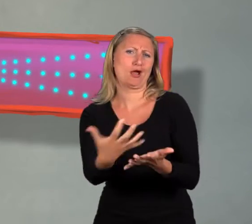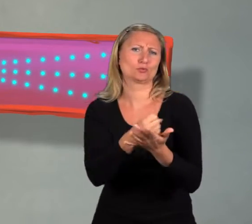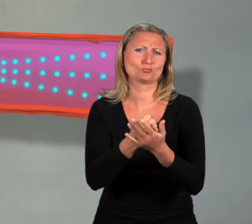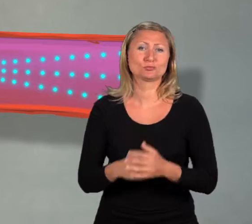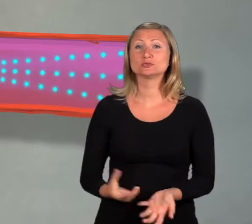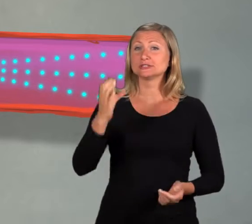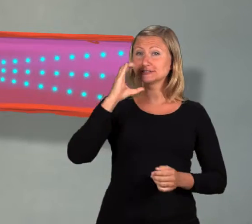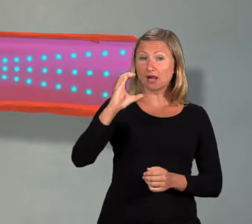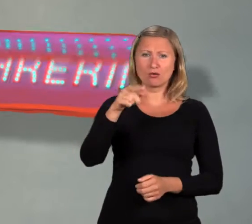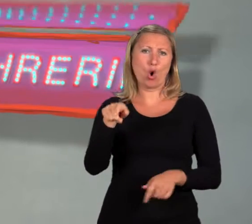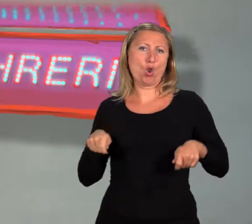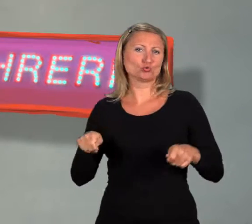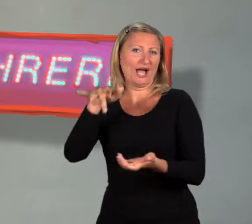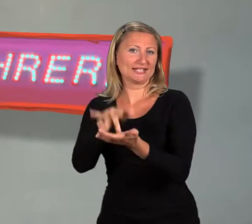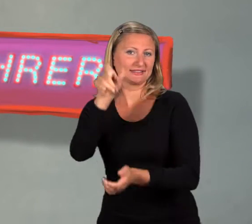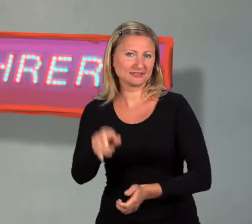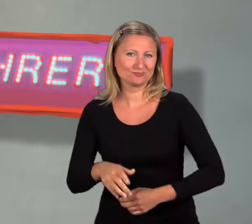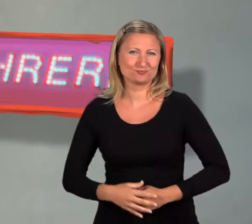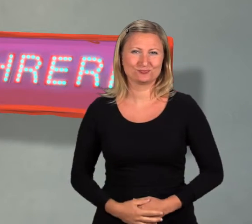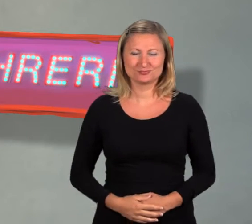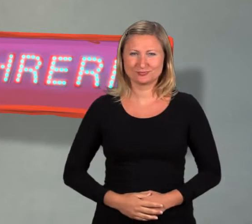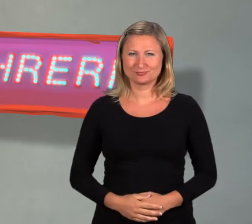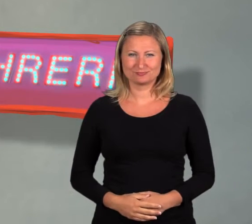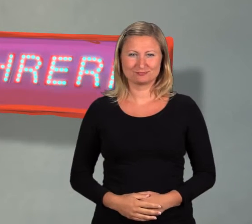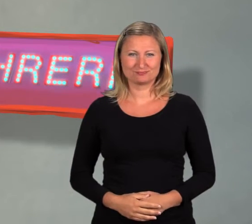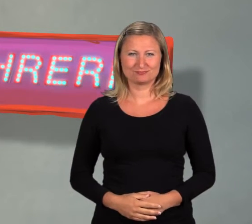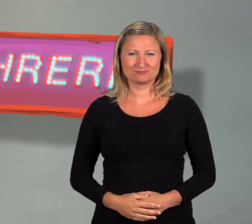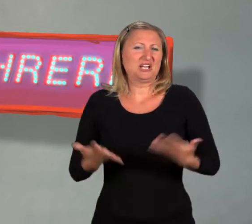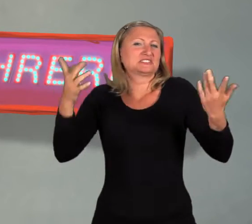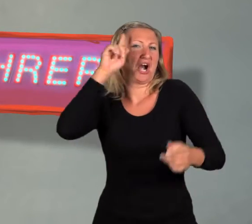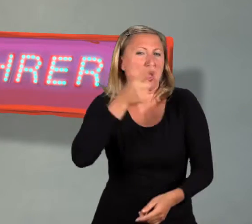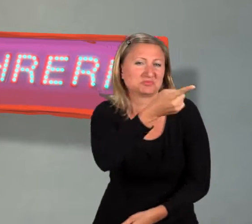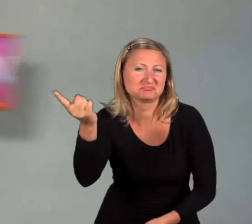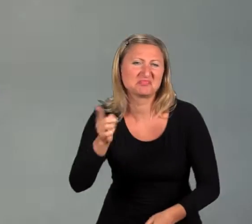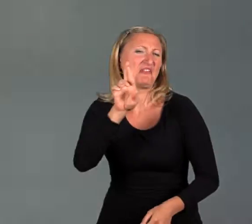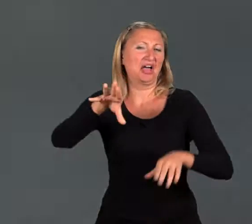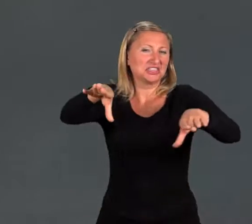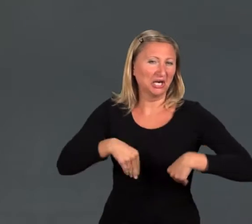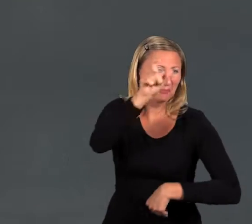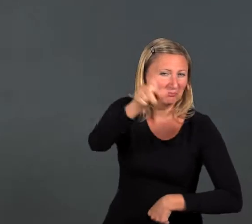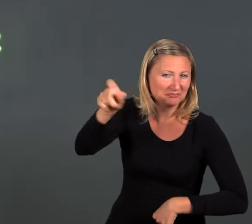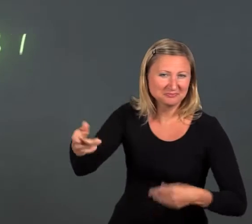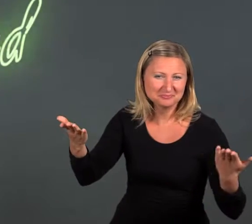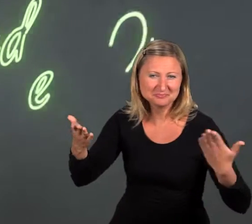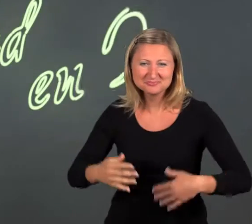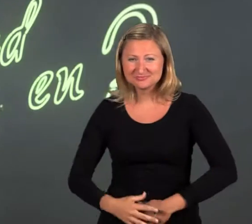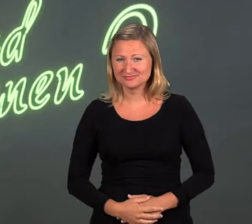geregeltem Einkommen C. Eine Rollstuhlfahrerin Was glauben Sie? Wer wird genommen?